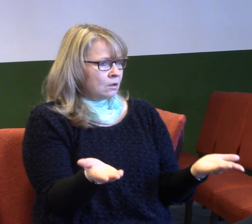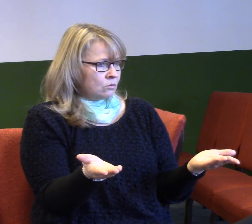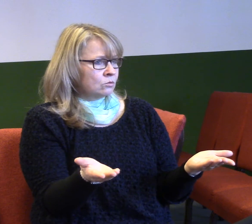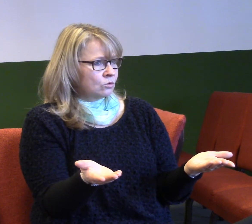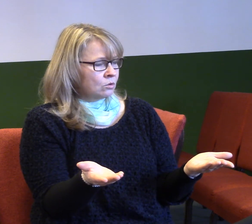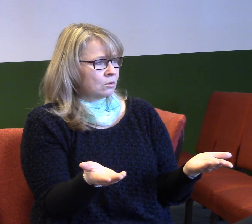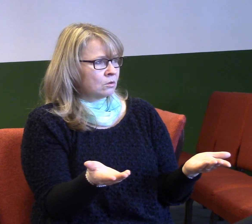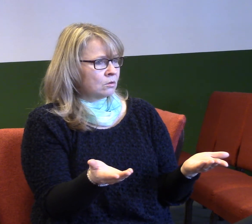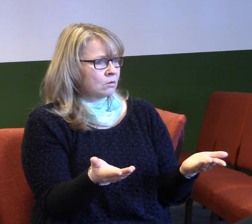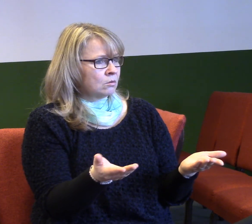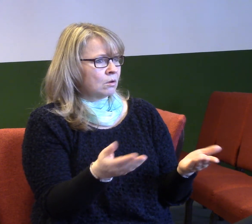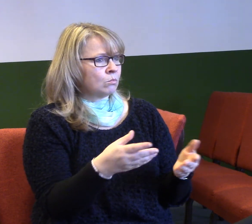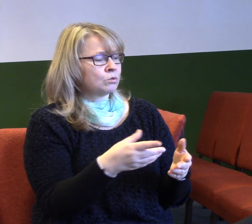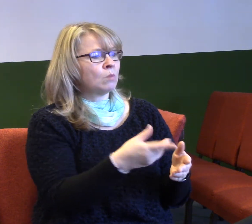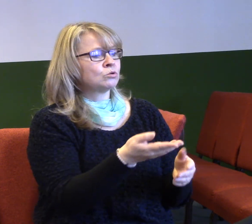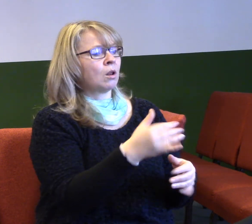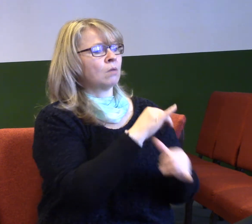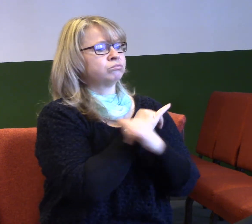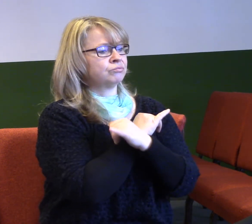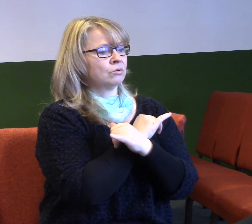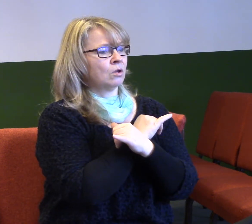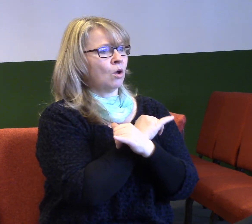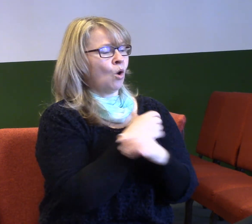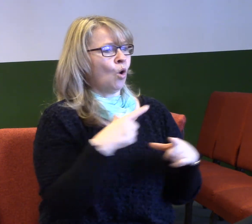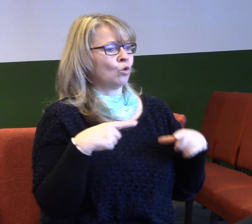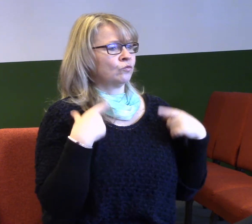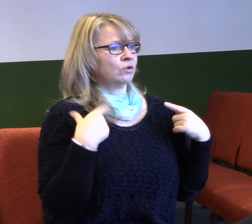Křísi mrtvé. Uzdravil úplně každou nemoc, na kterou narazil.